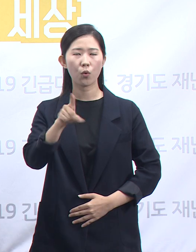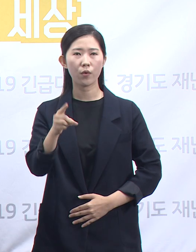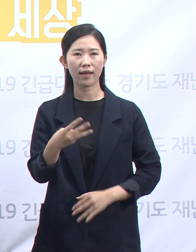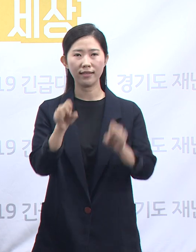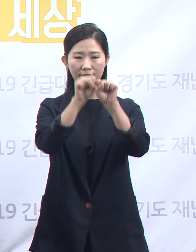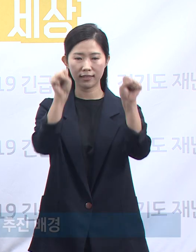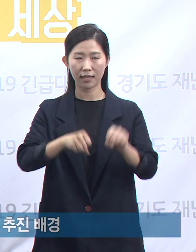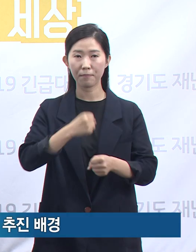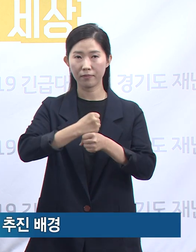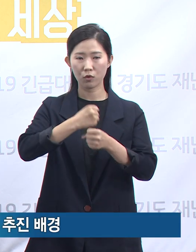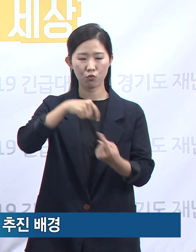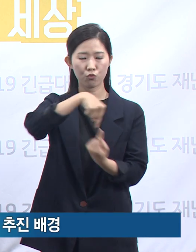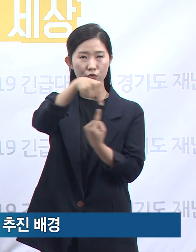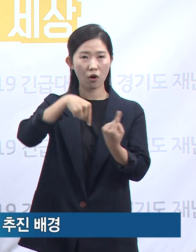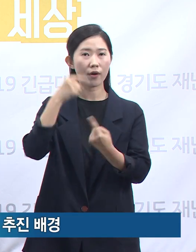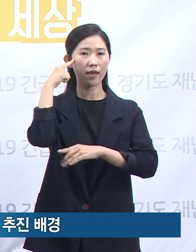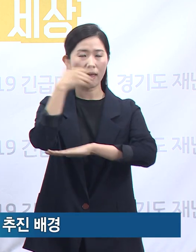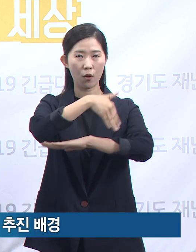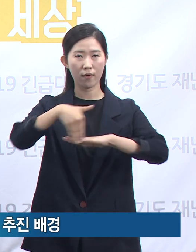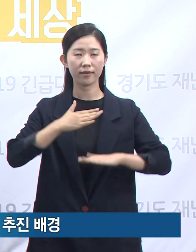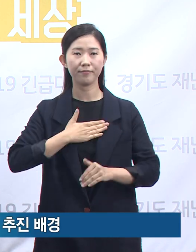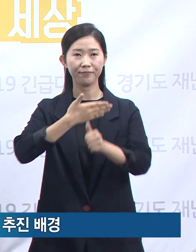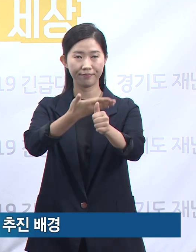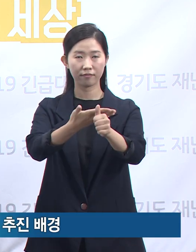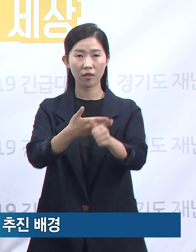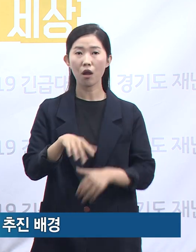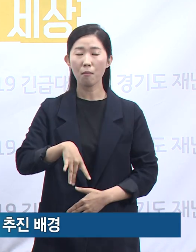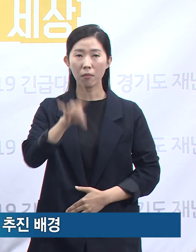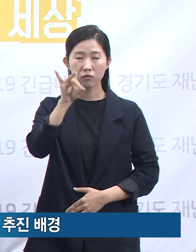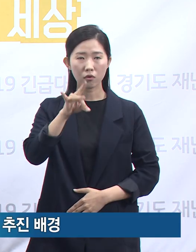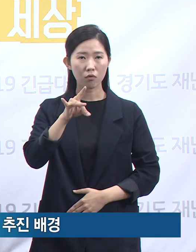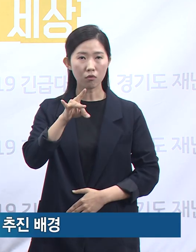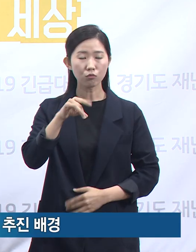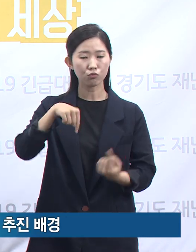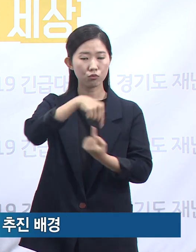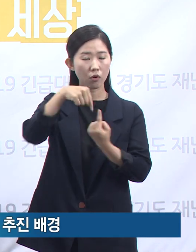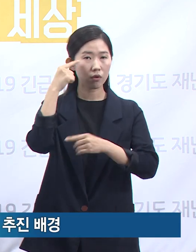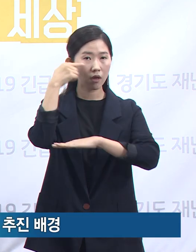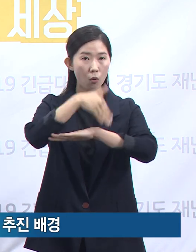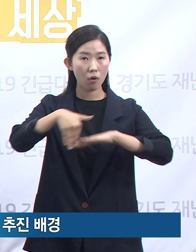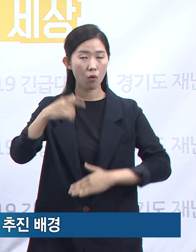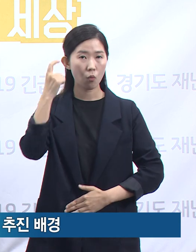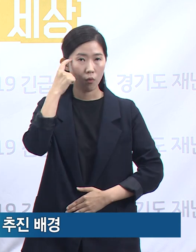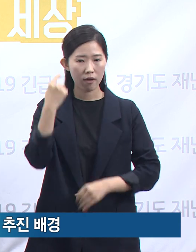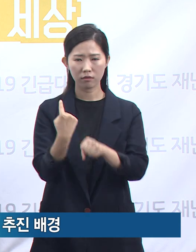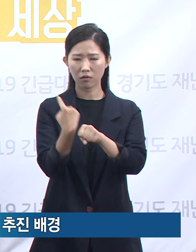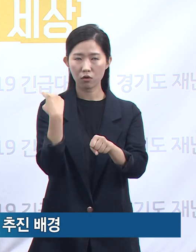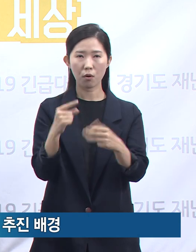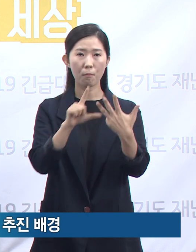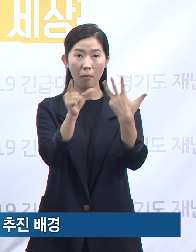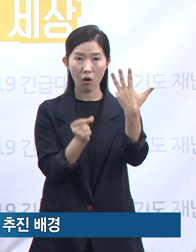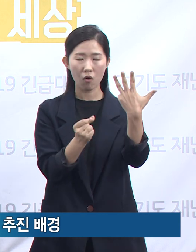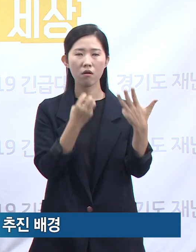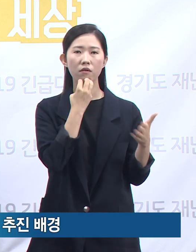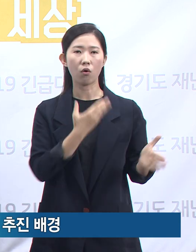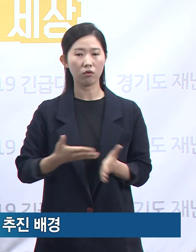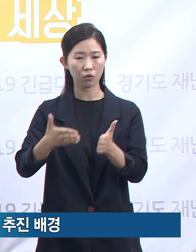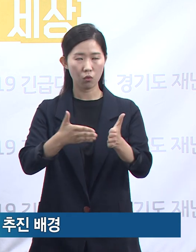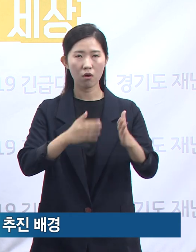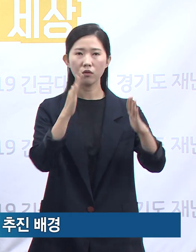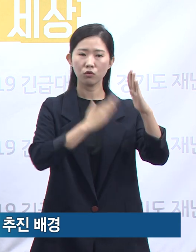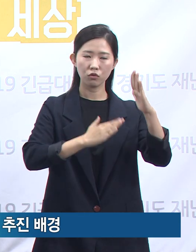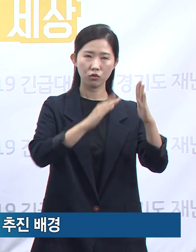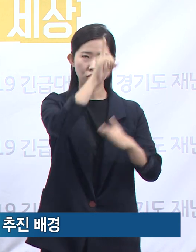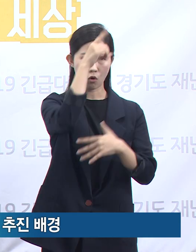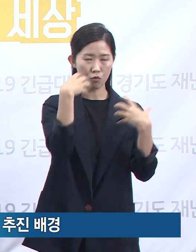먼저 배경을 말씀드리면 작년 8월 경기도는 정부나 공공기관에서 용역 또는